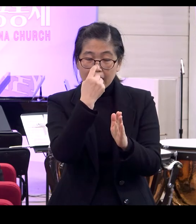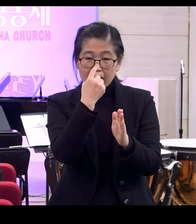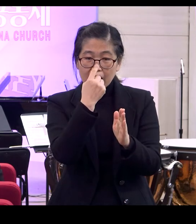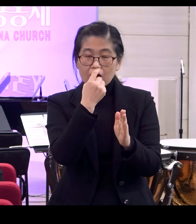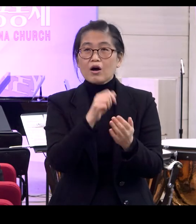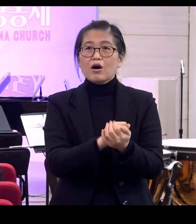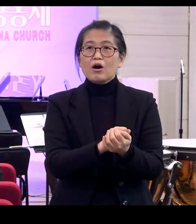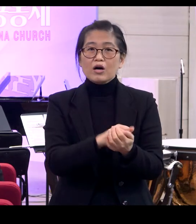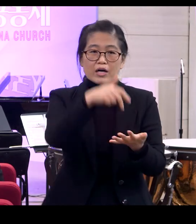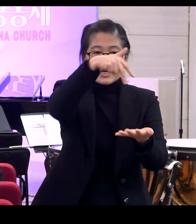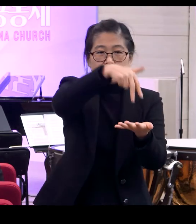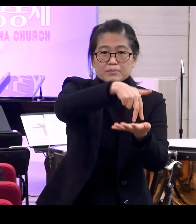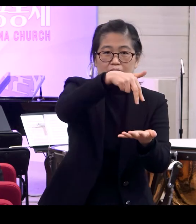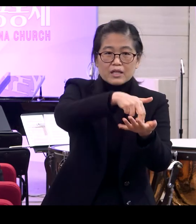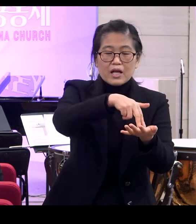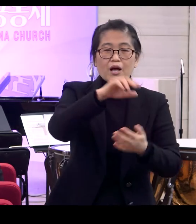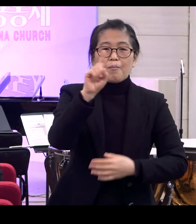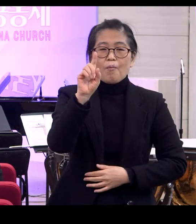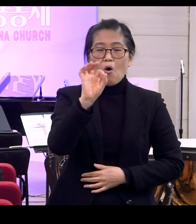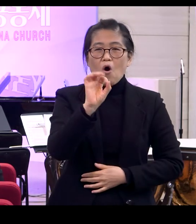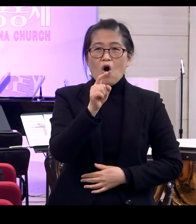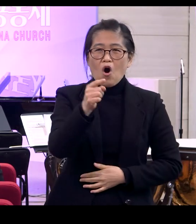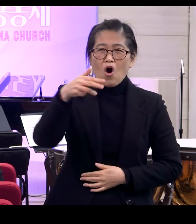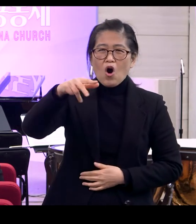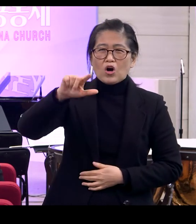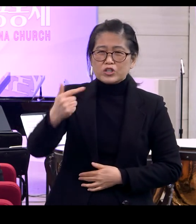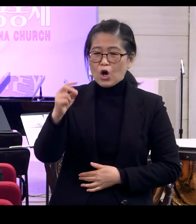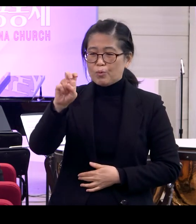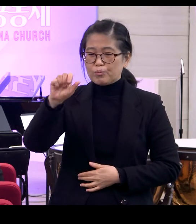그 답은 바로 어전문학양식 그것이다